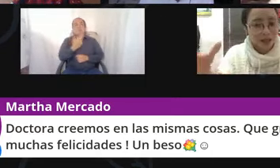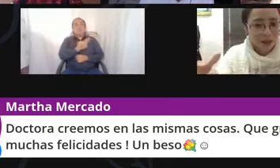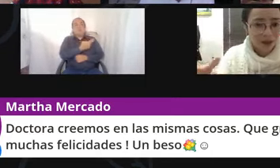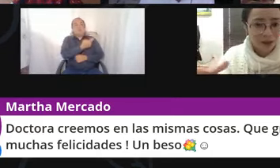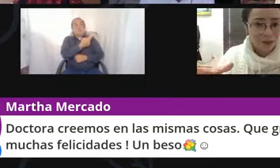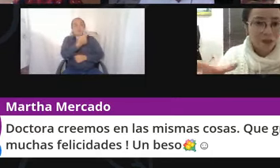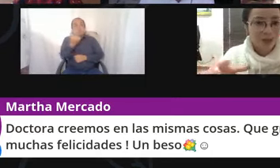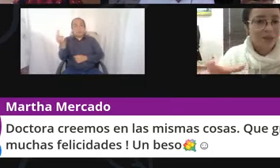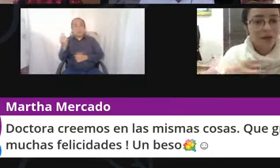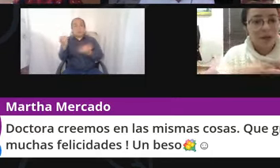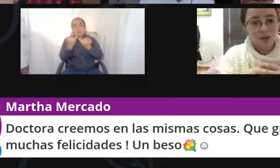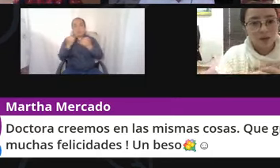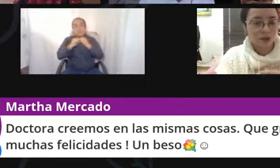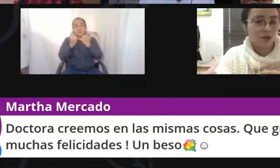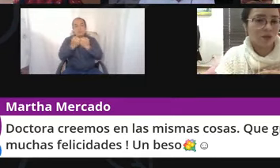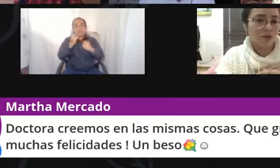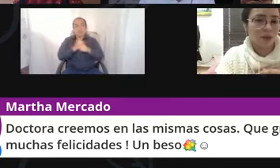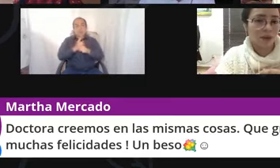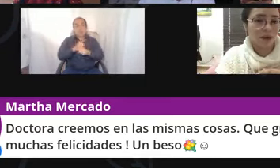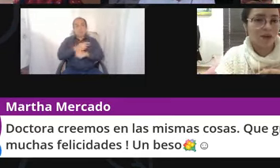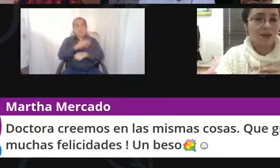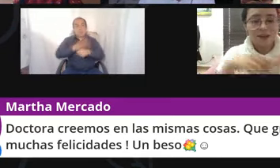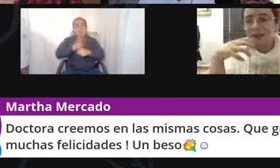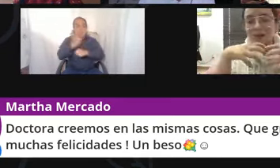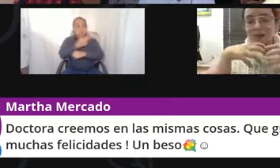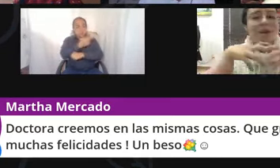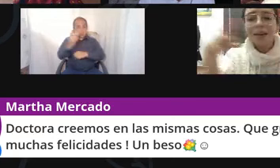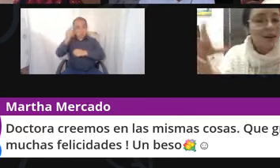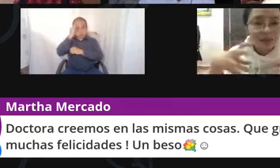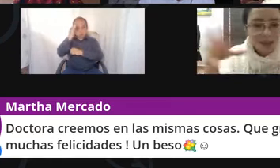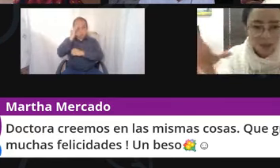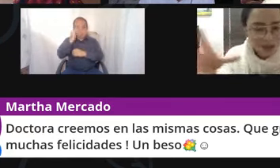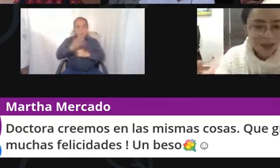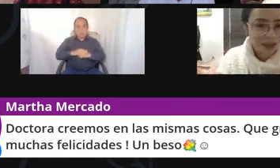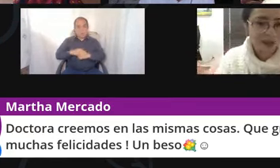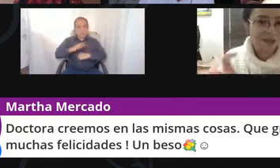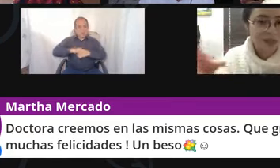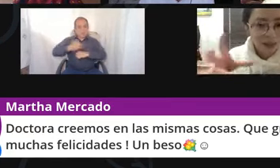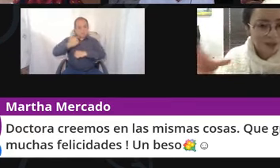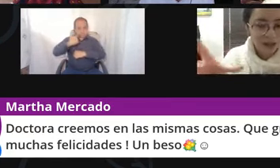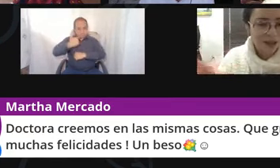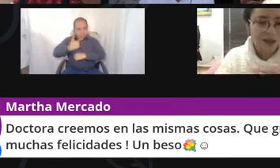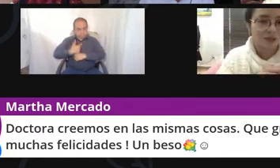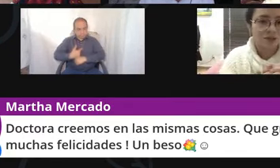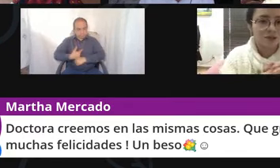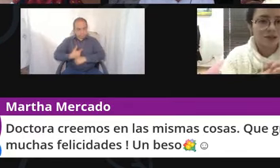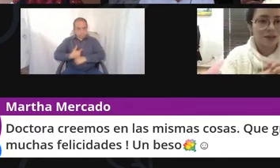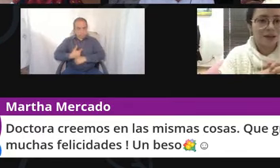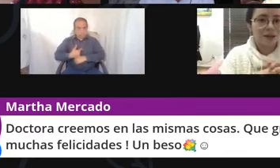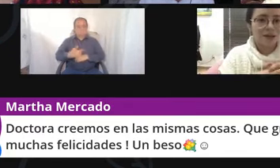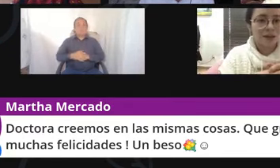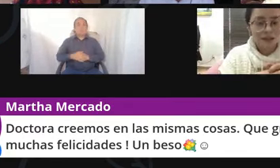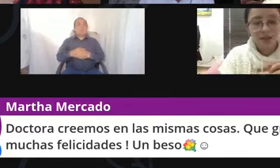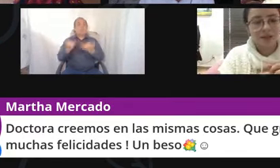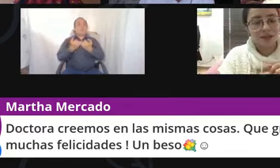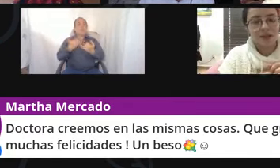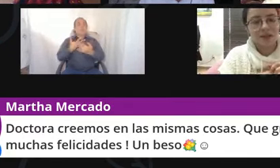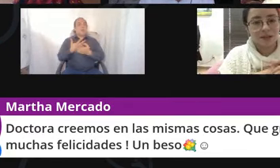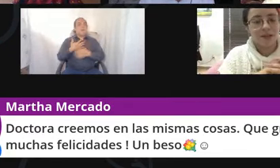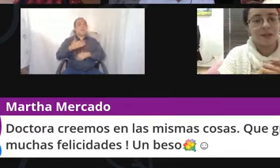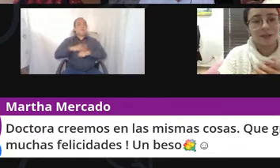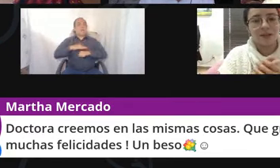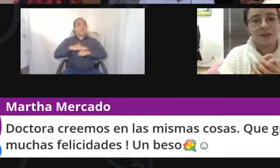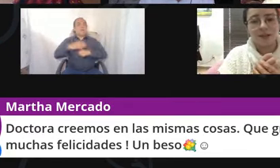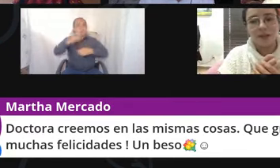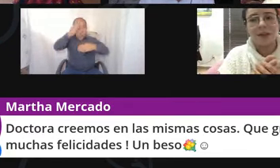la sociedad porque se van a conocer todavía van a tener más capacidades más habilidades entonces acérquense